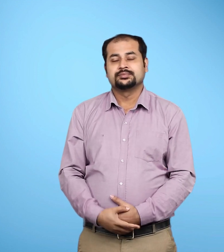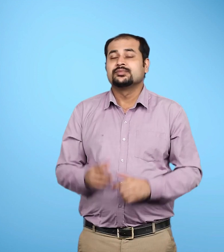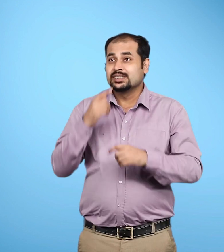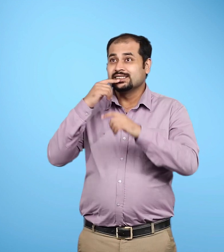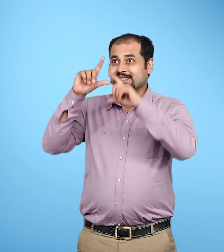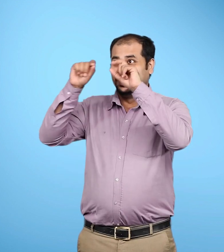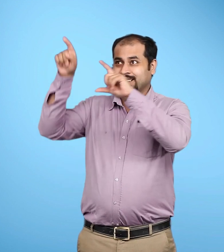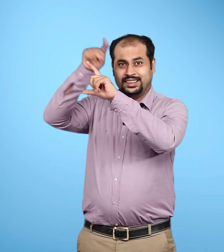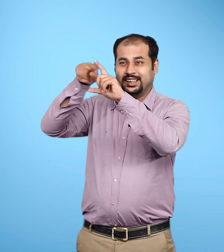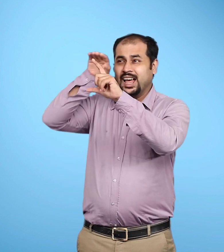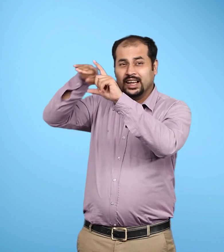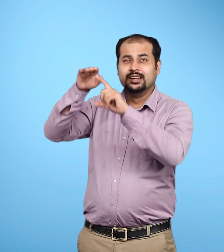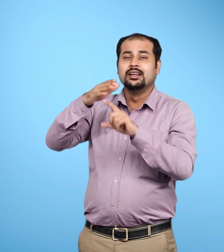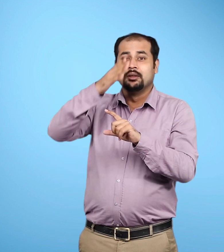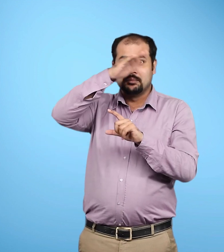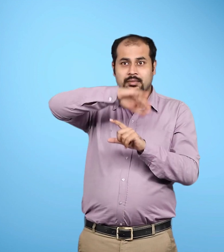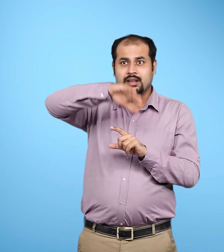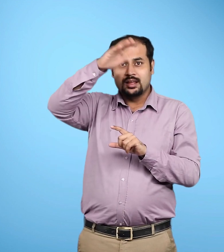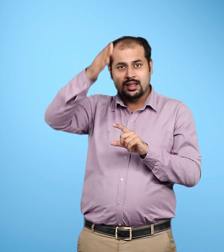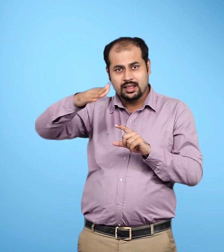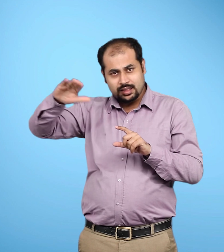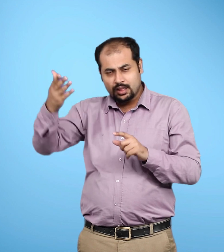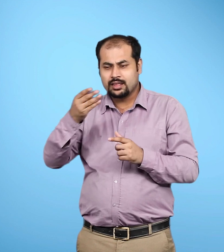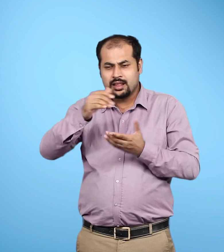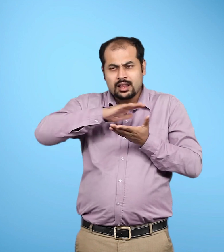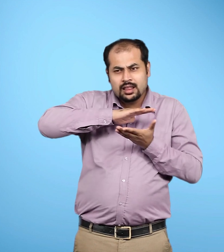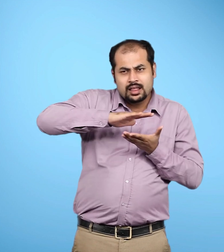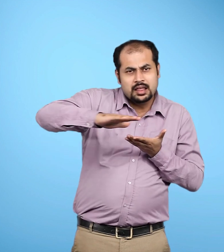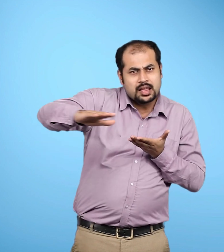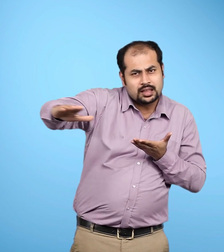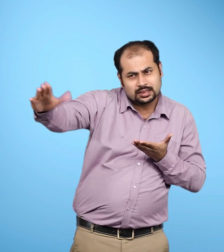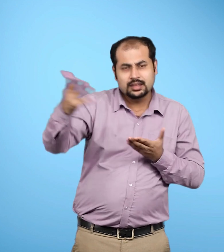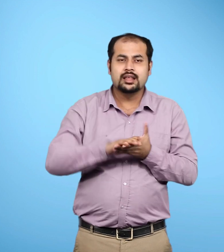इसकी सतह पर परवत, मैदान एवं गड़े हैं